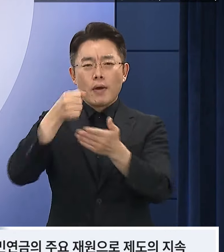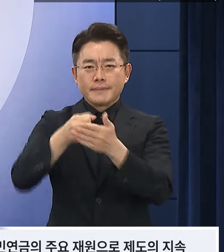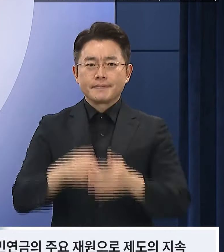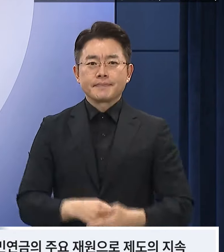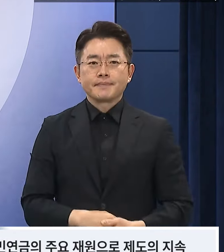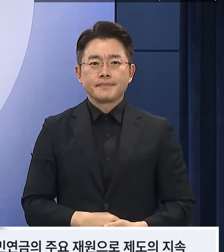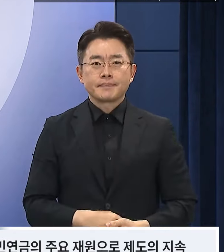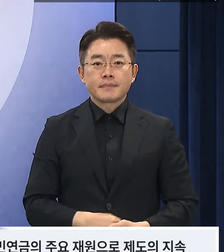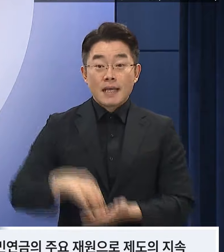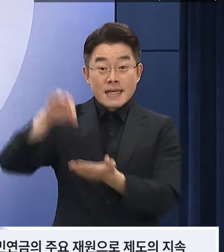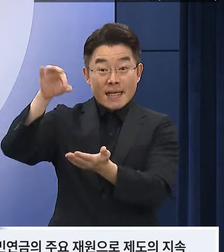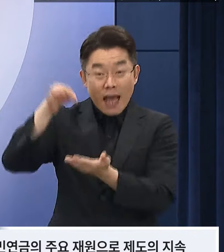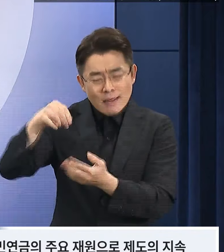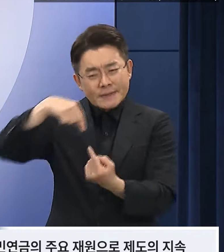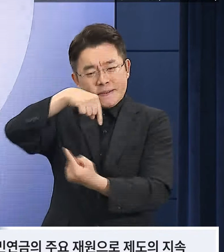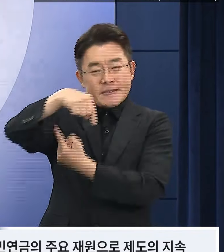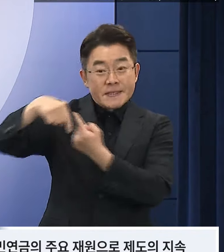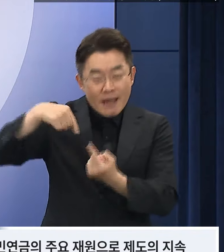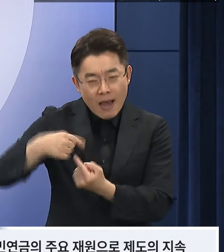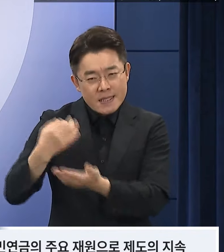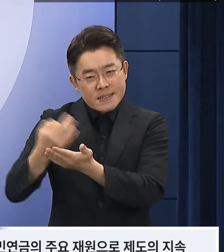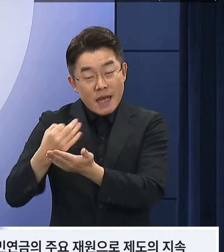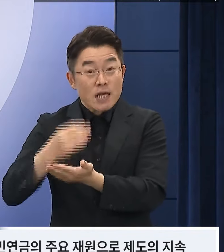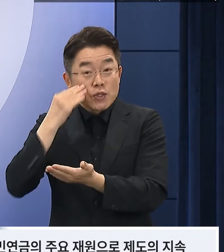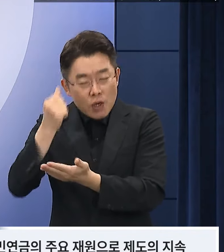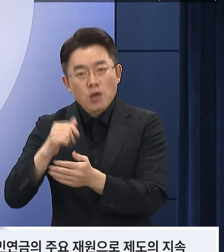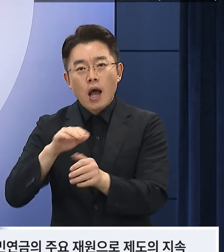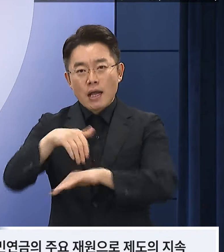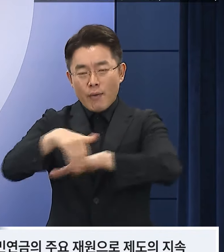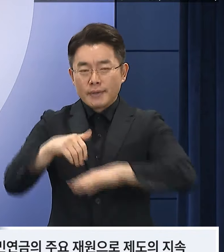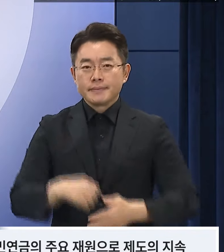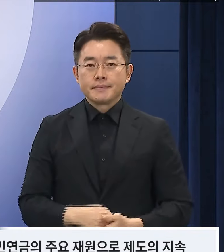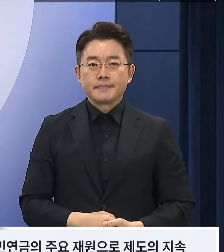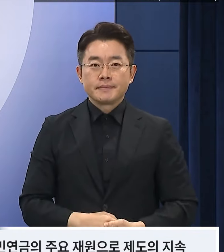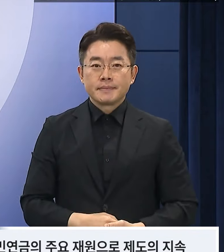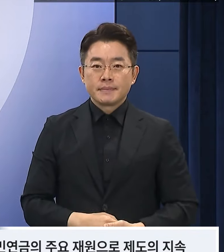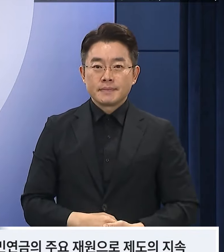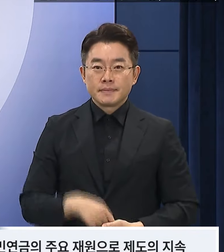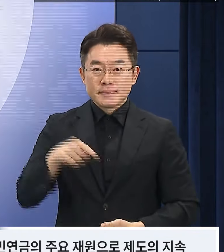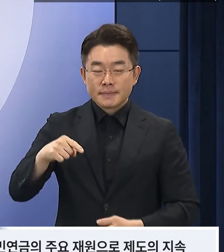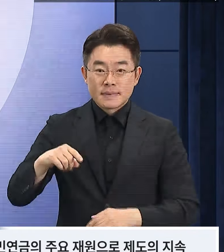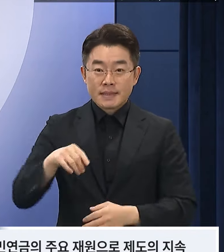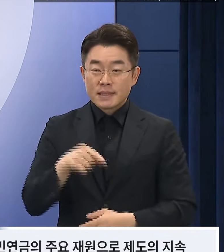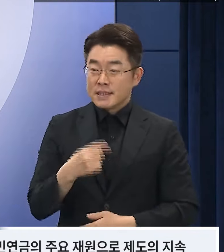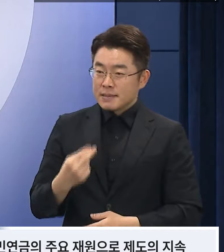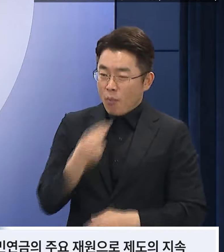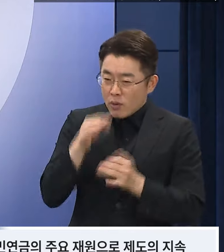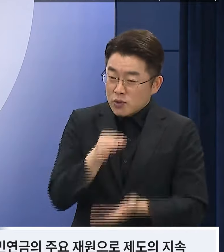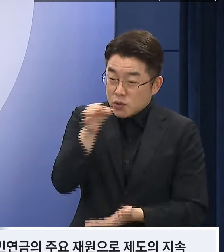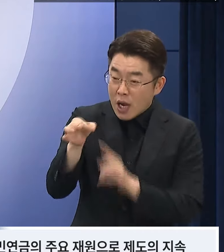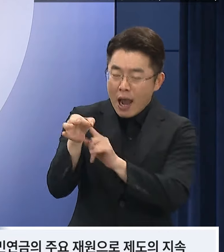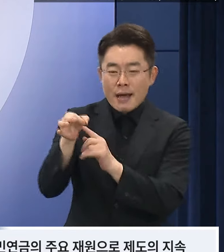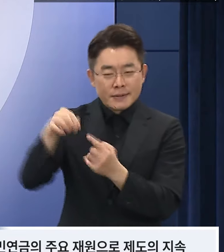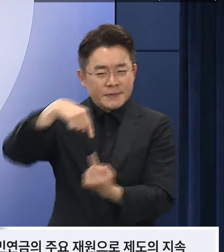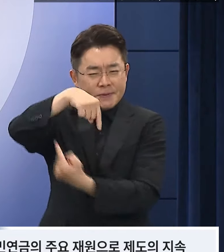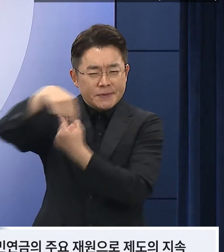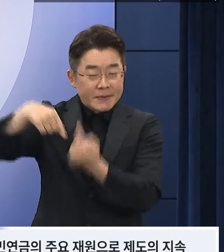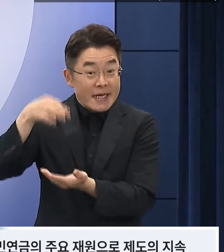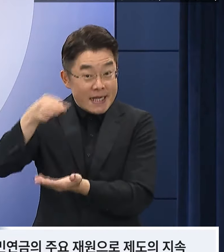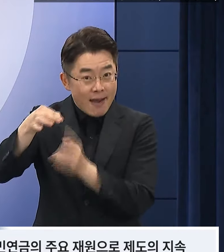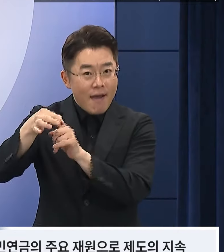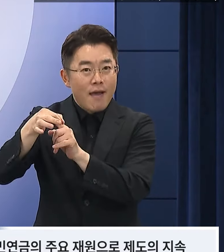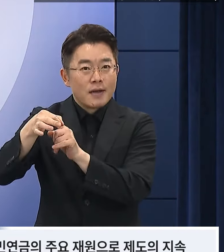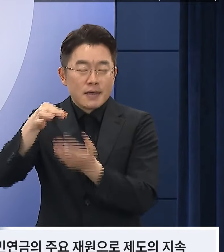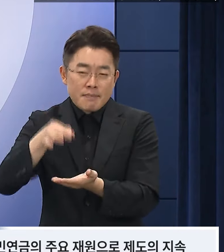기금수익률도 높여 나가겠습니다. 기금수익은 국민연금의 주요 재원으로 제도의